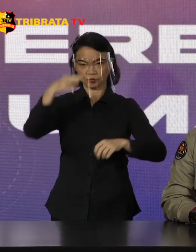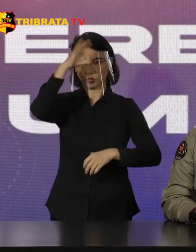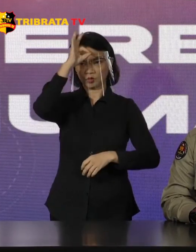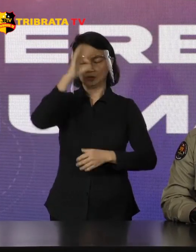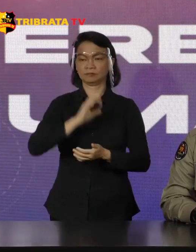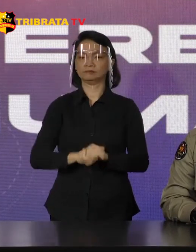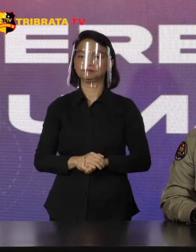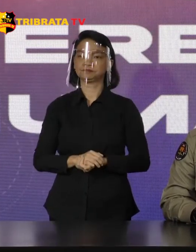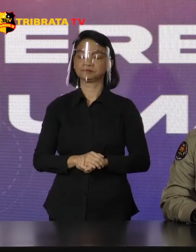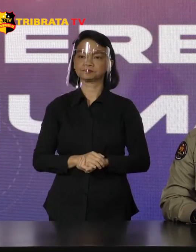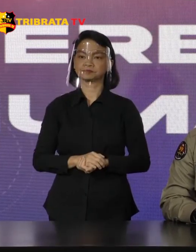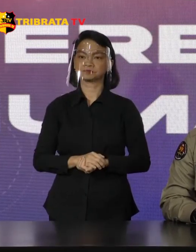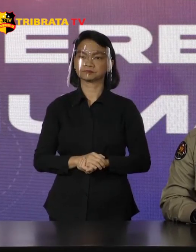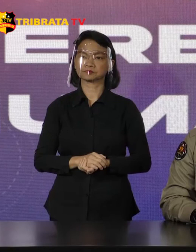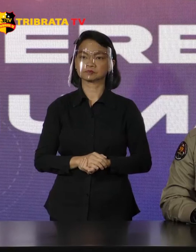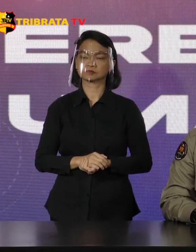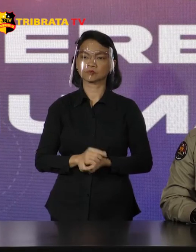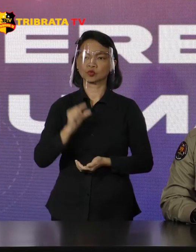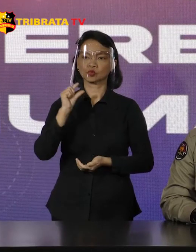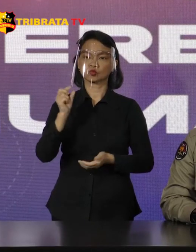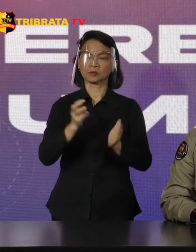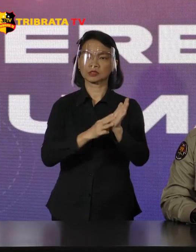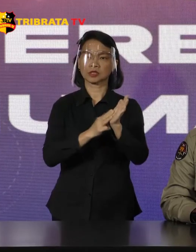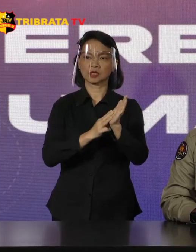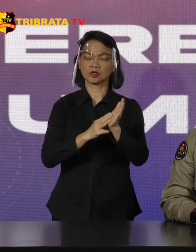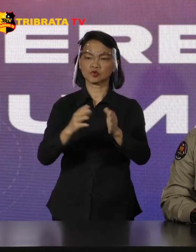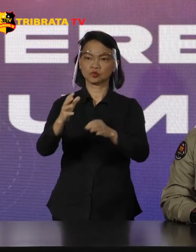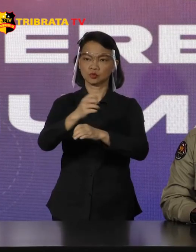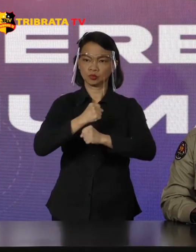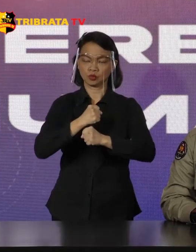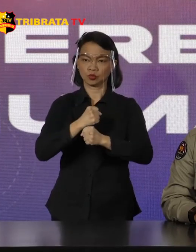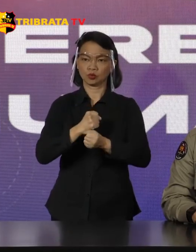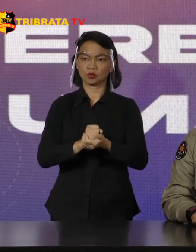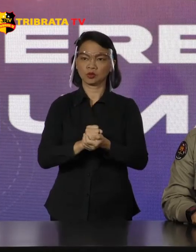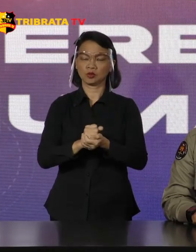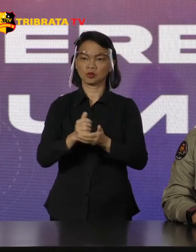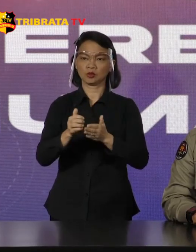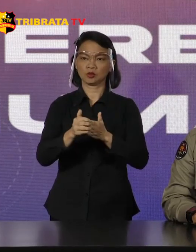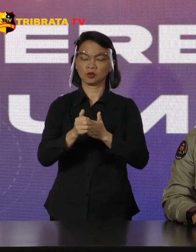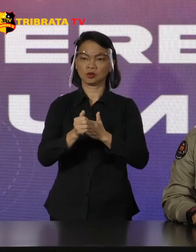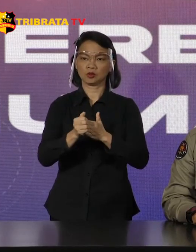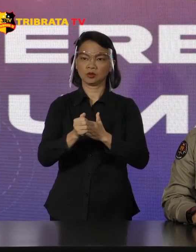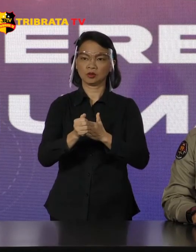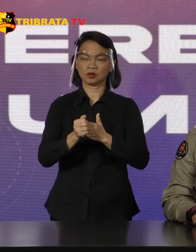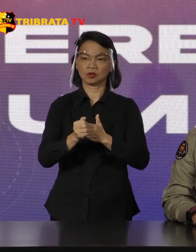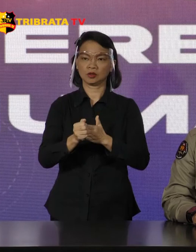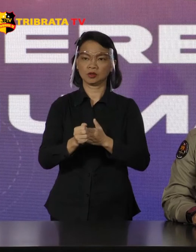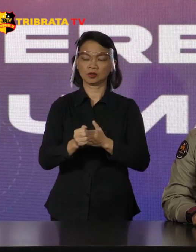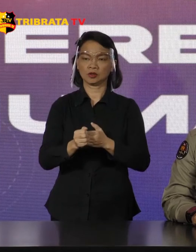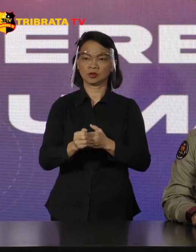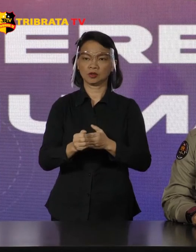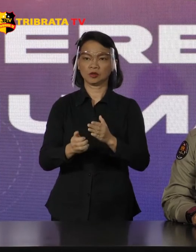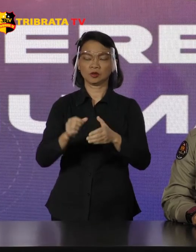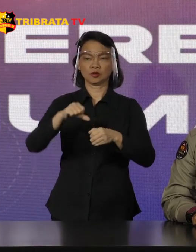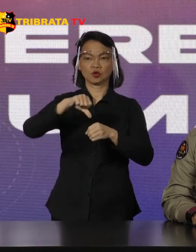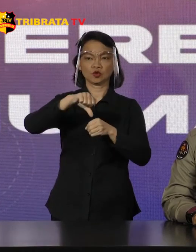Silahkan Untuk kasus pencurian solar di Tuban, Pak Bagaimana? Kasus pencurian solar di Tuban, update